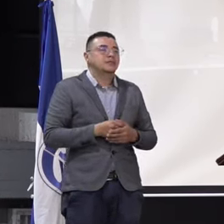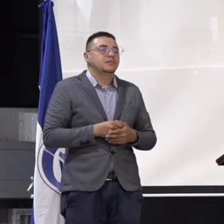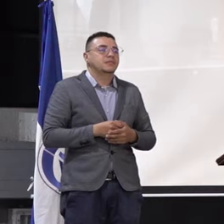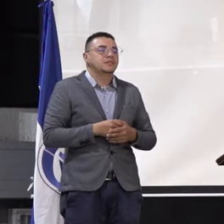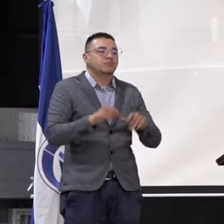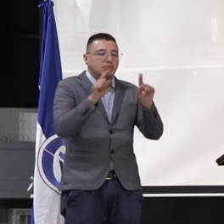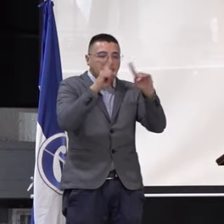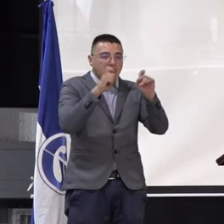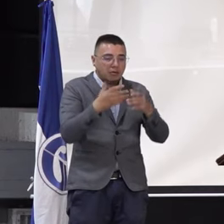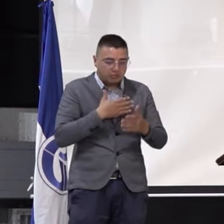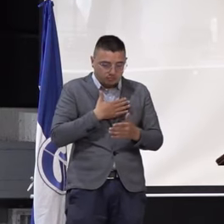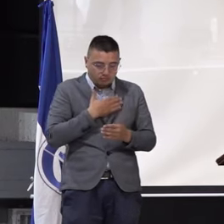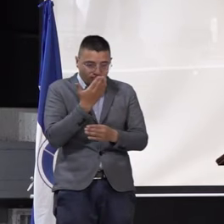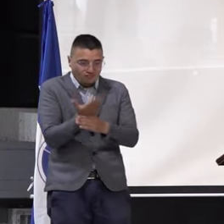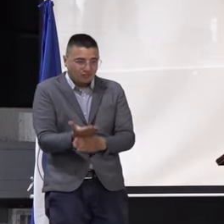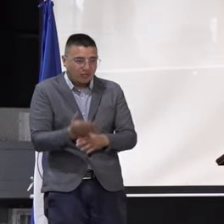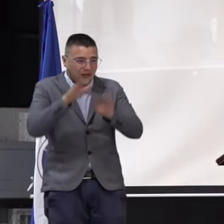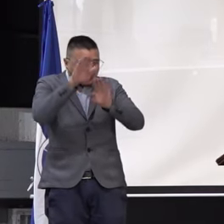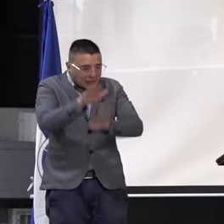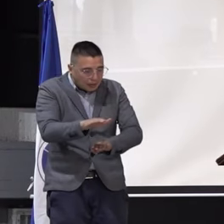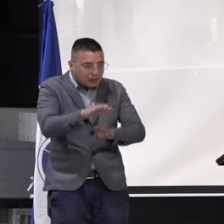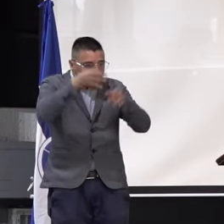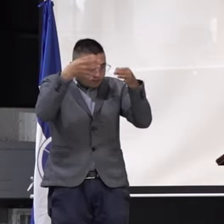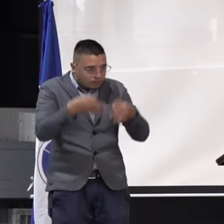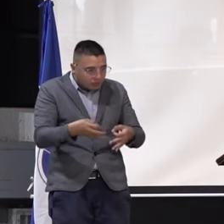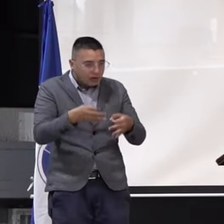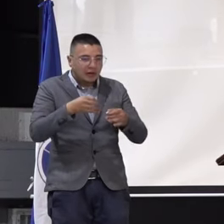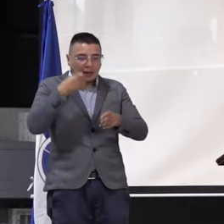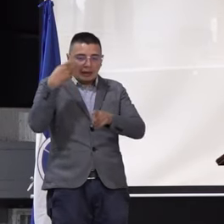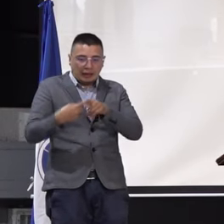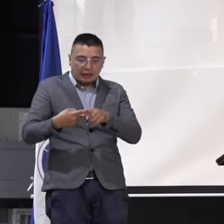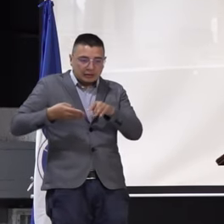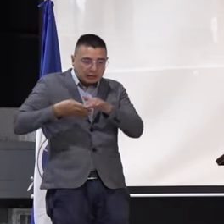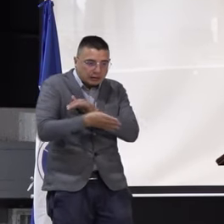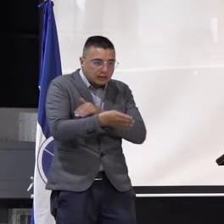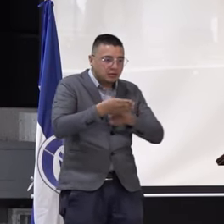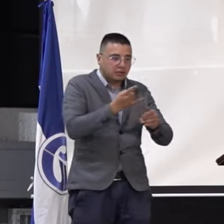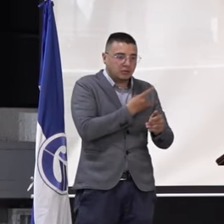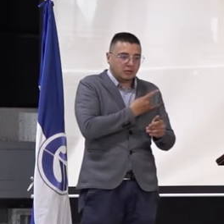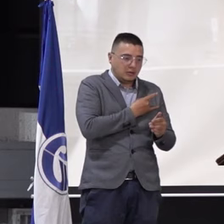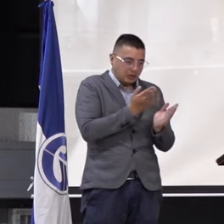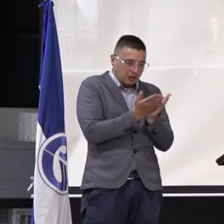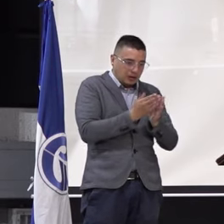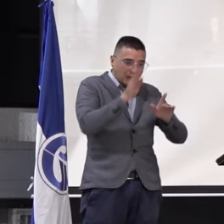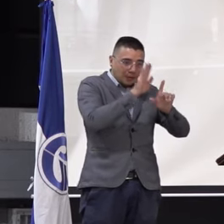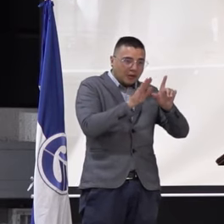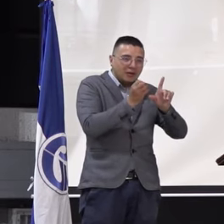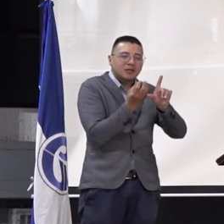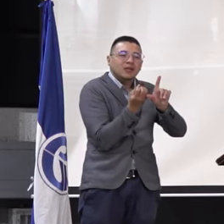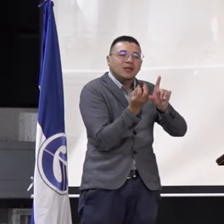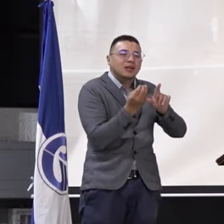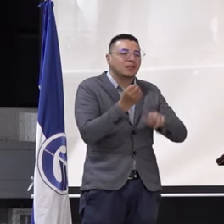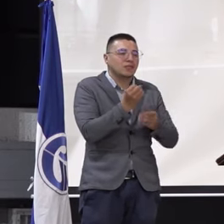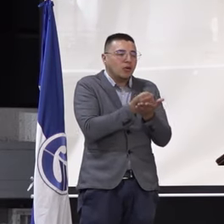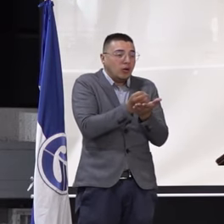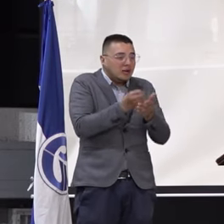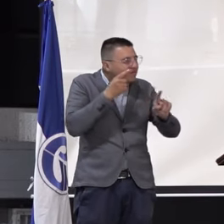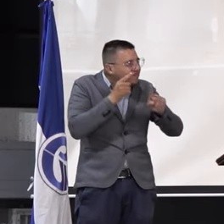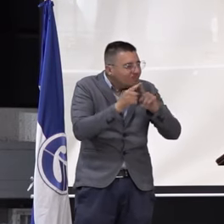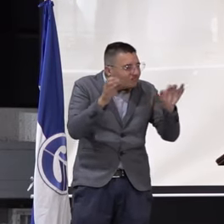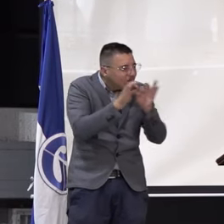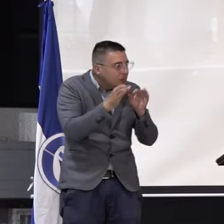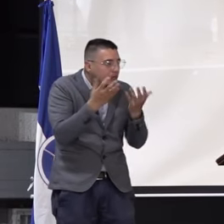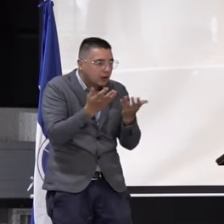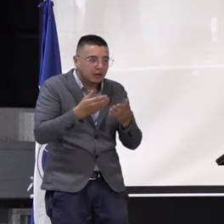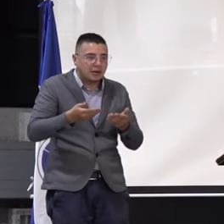como representantes o como futuros representantes de egresados ante el Departamento de Biología, nosotros queremos enfatizar un poco